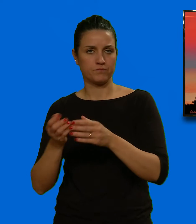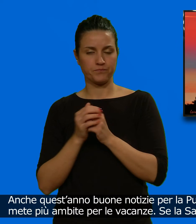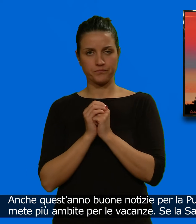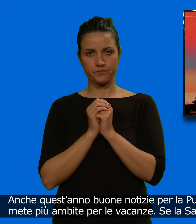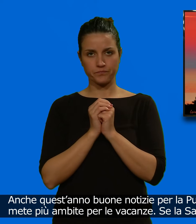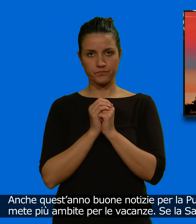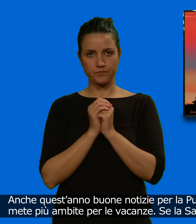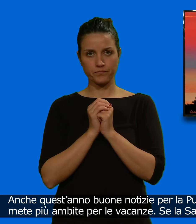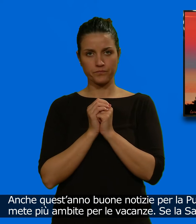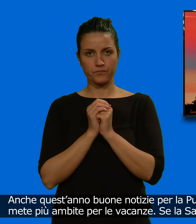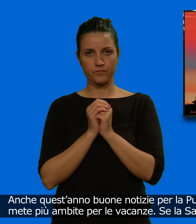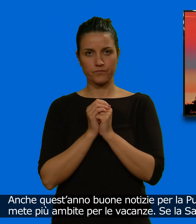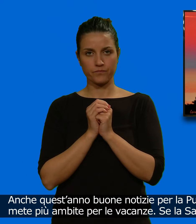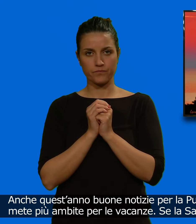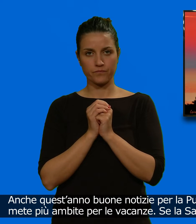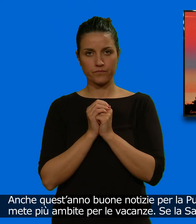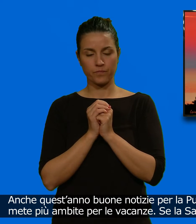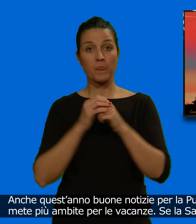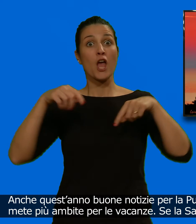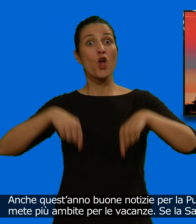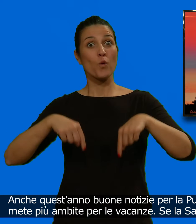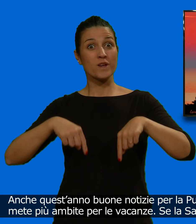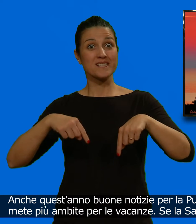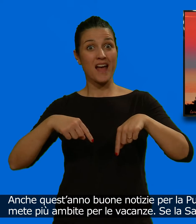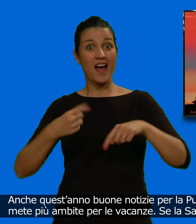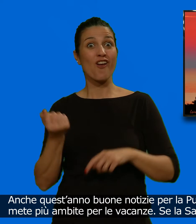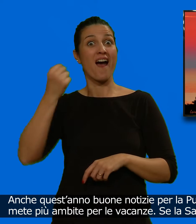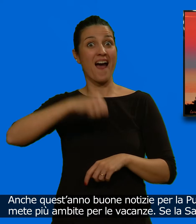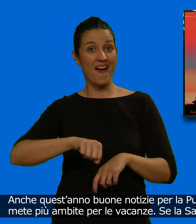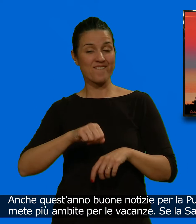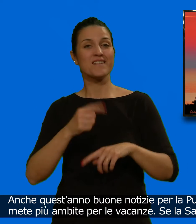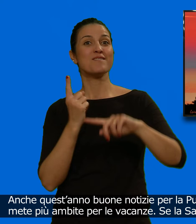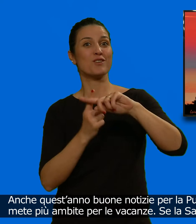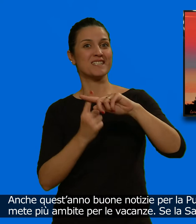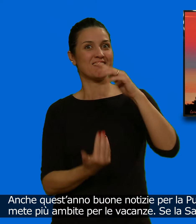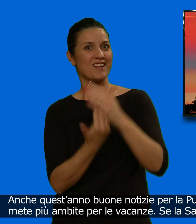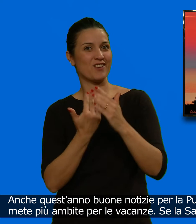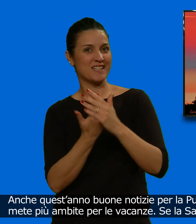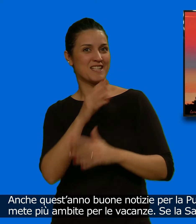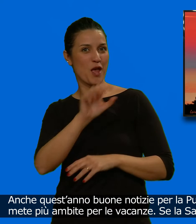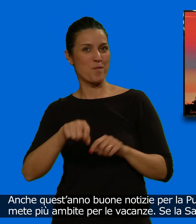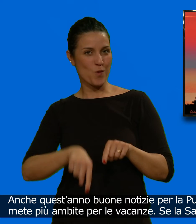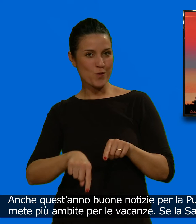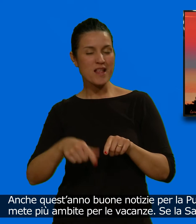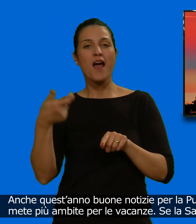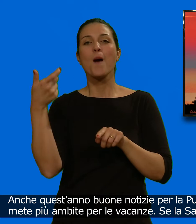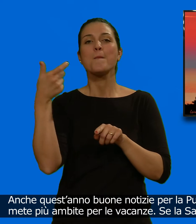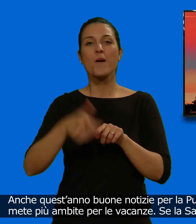Anche quest'anno buone notizie per la Puglia, che si conferma tra le mete più ambite per le